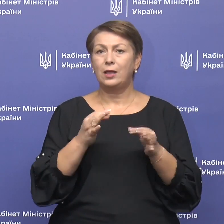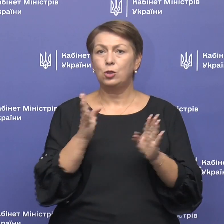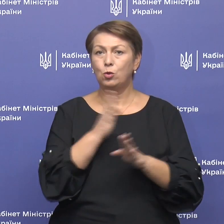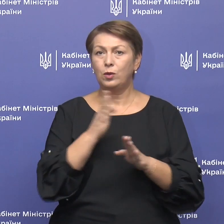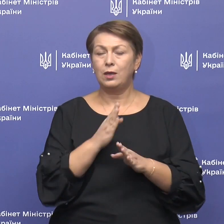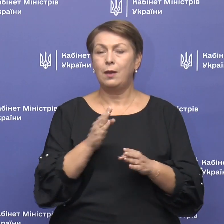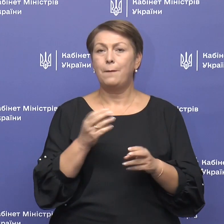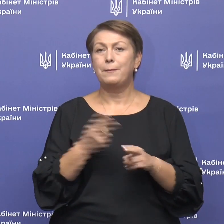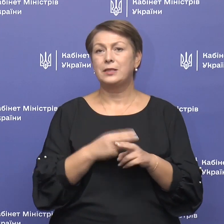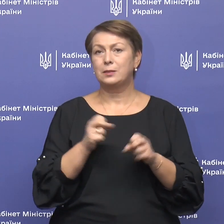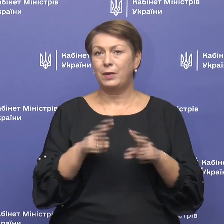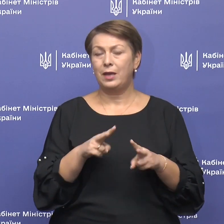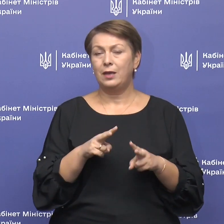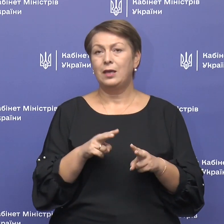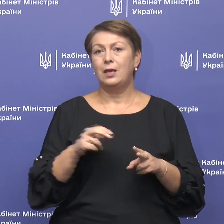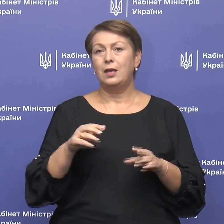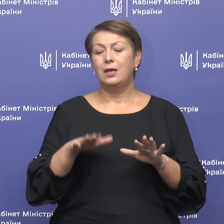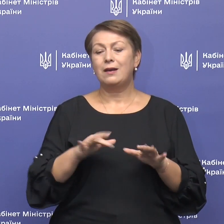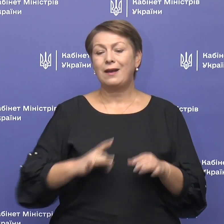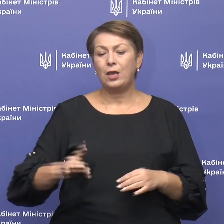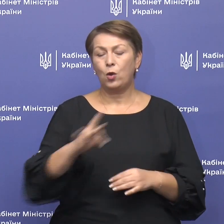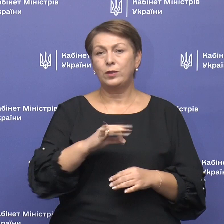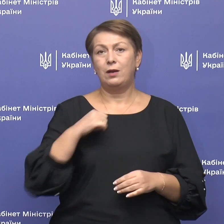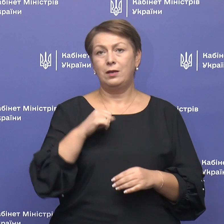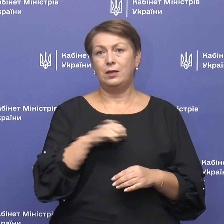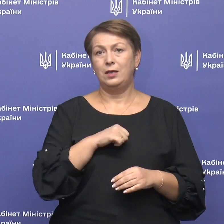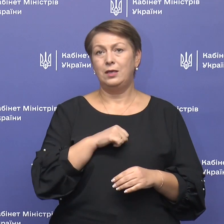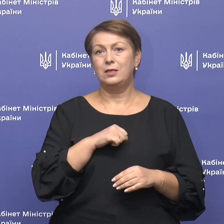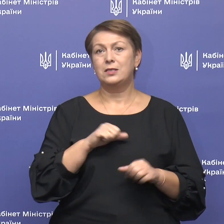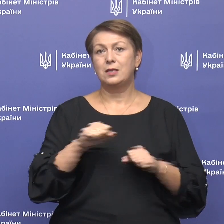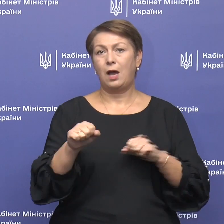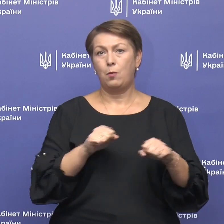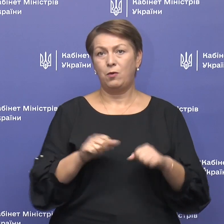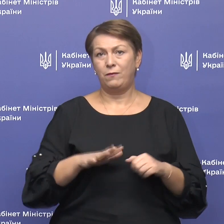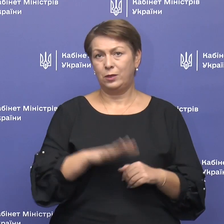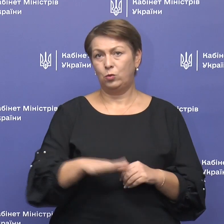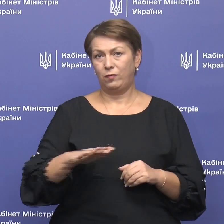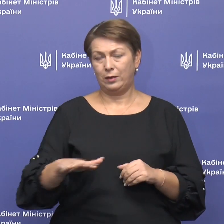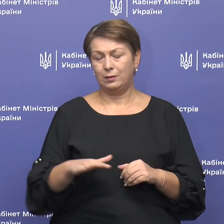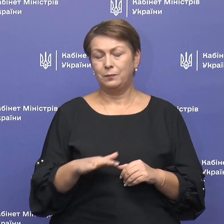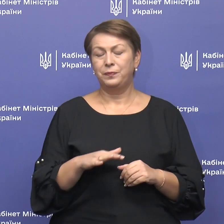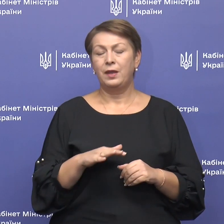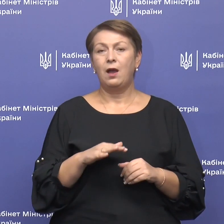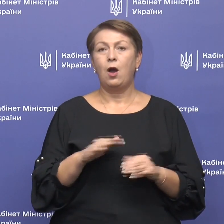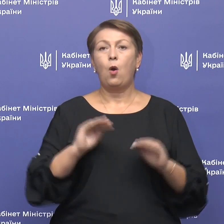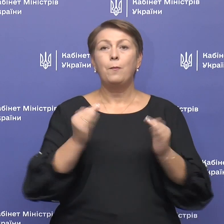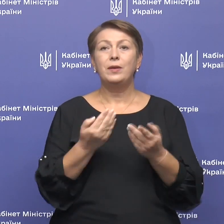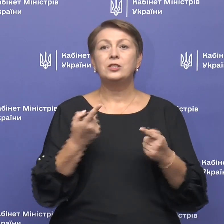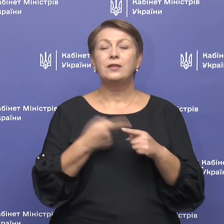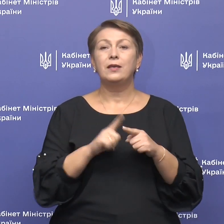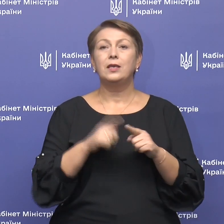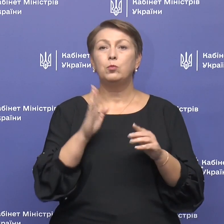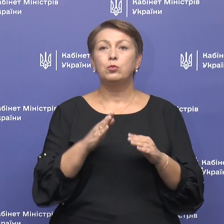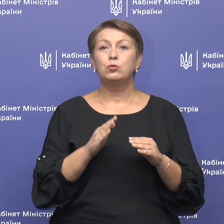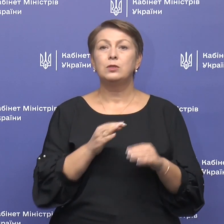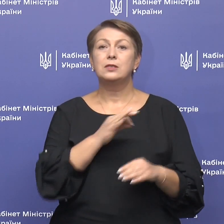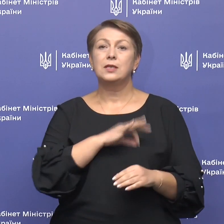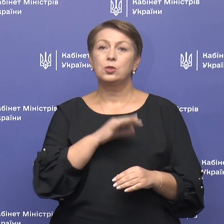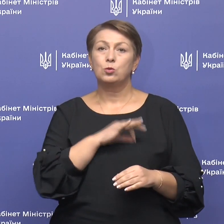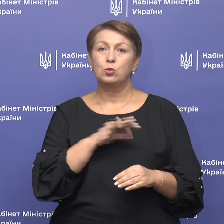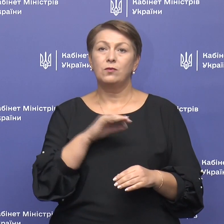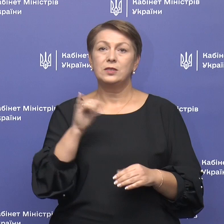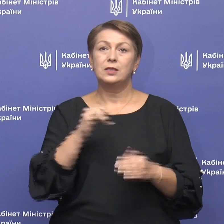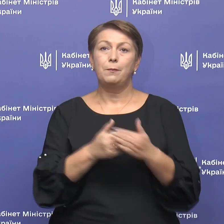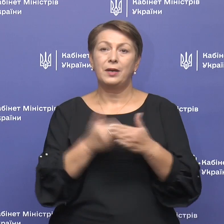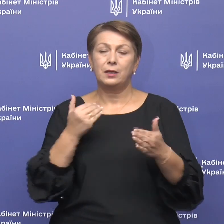місцевого самоврядування. З обмеженнями, які не будуть застосовуватись, а передбачені у постанові Кабінету